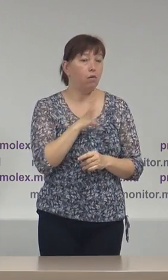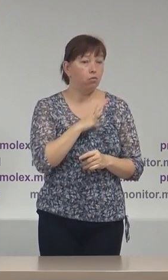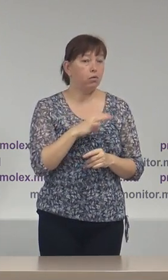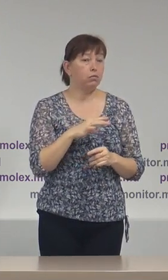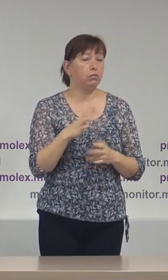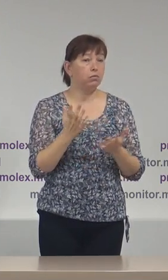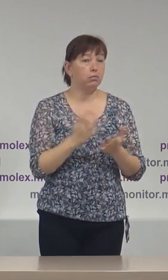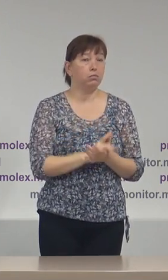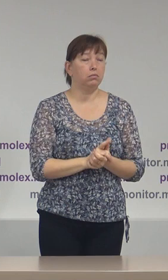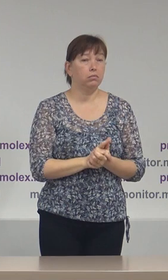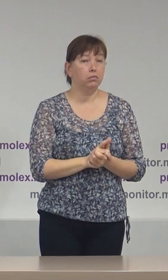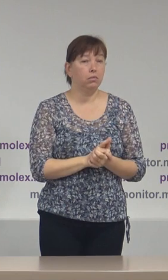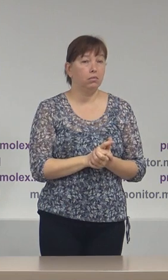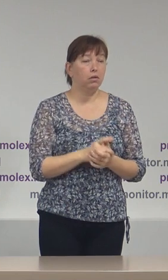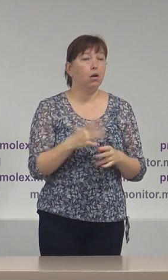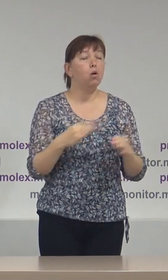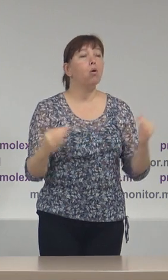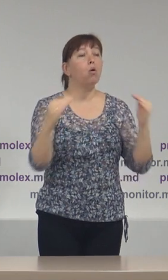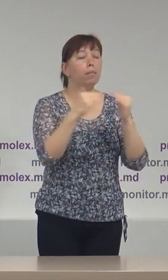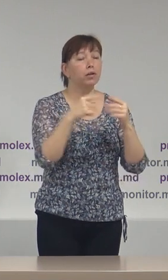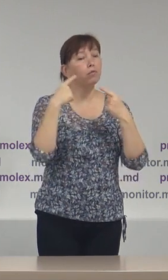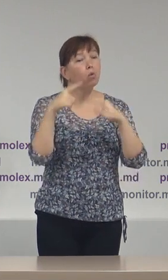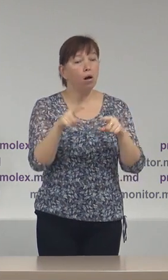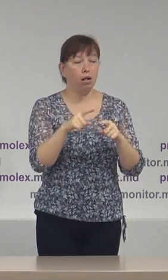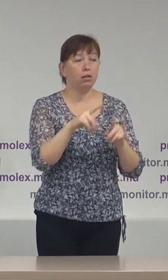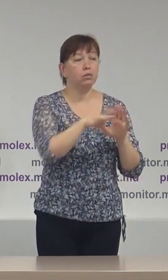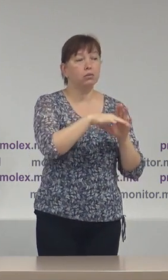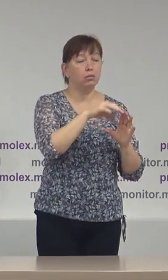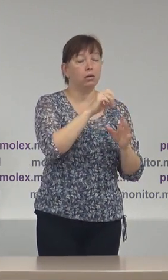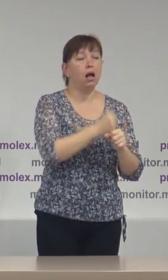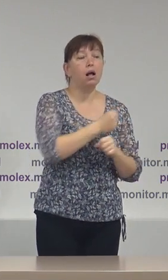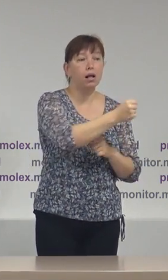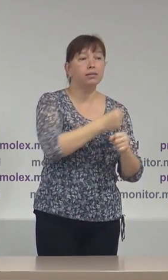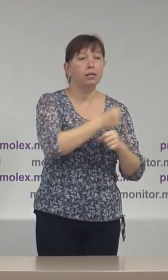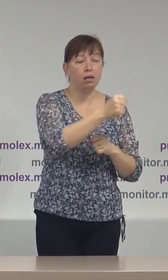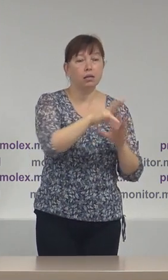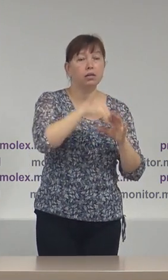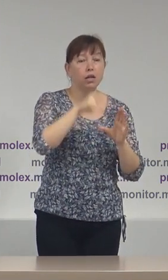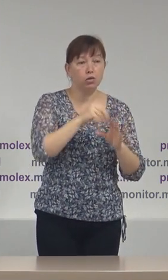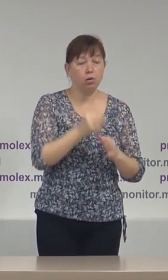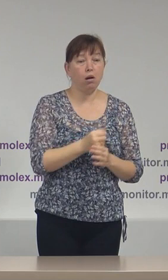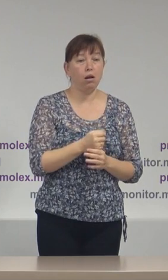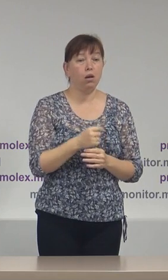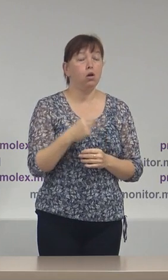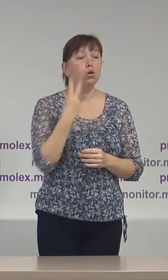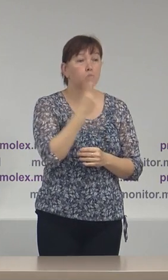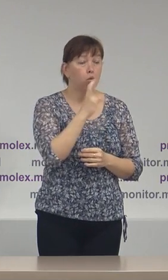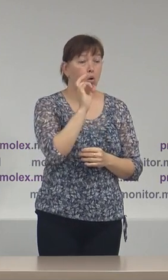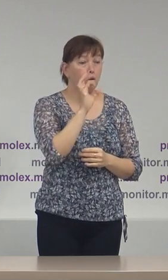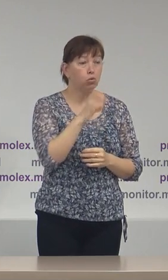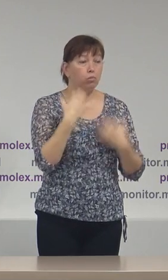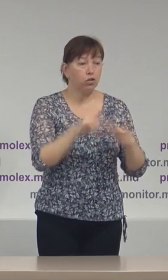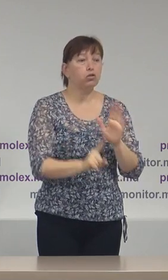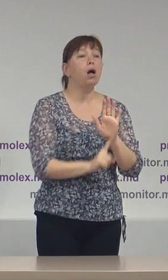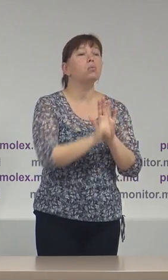dezavantajați, comparativ cu alți concurenți electorali, care încă cu data de 2 octombrie și-au